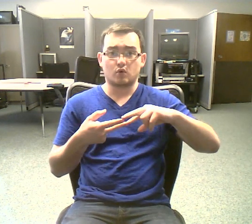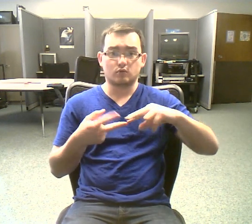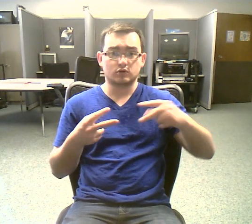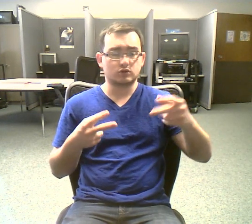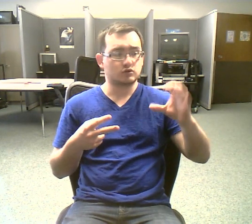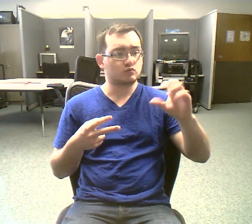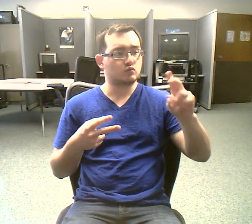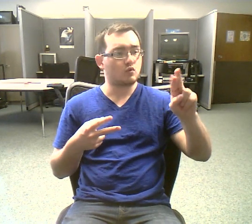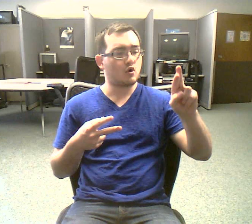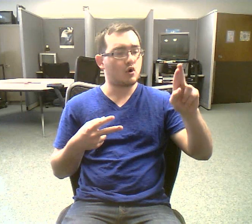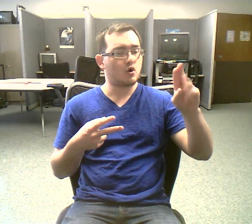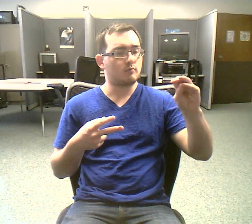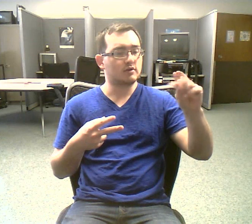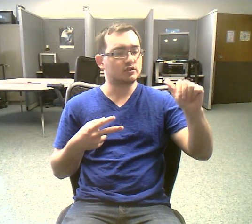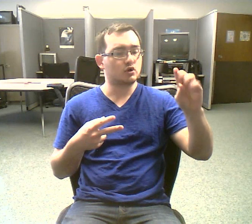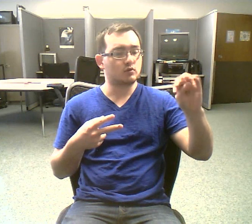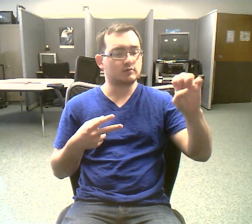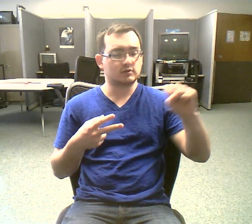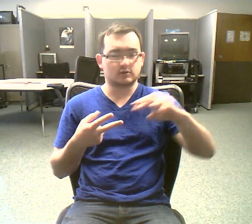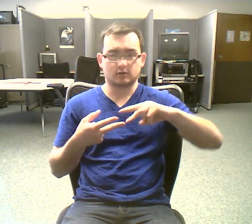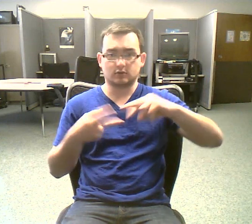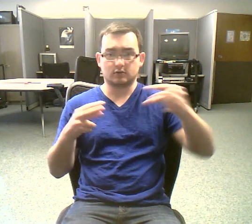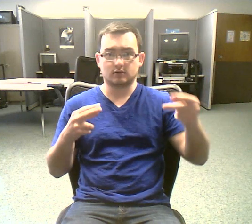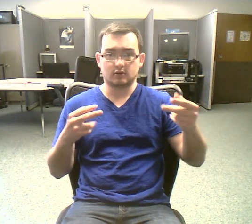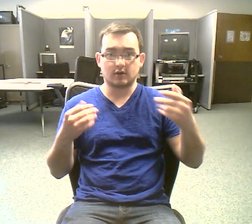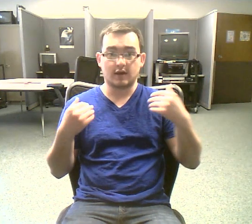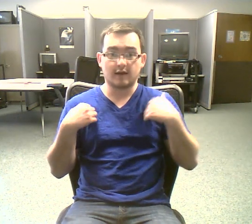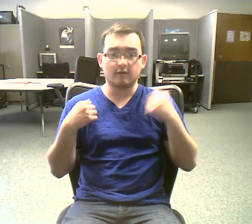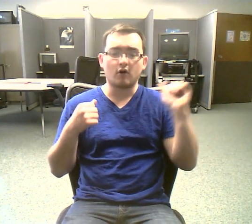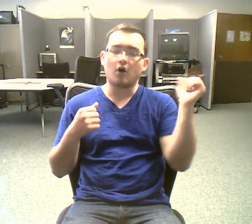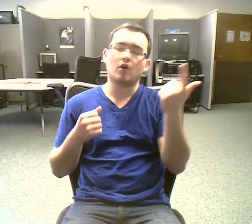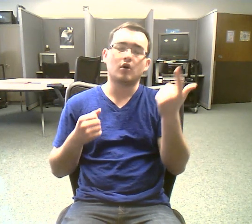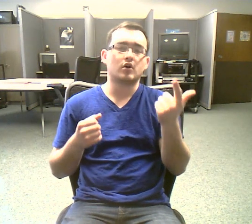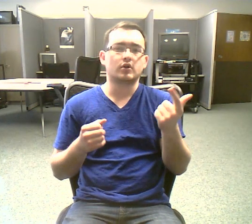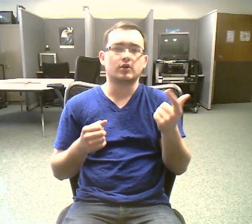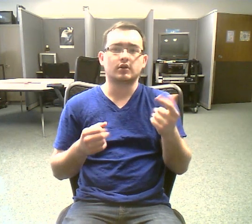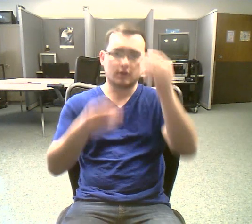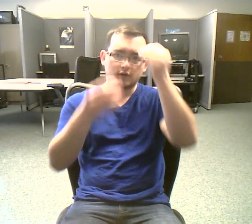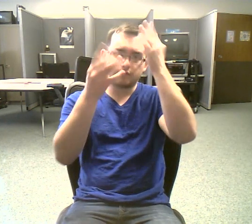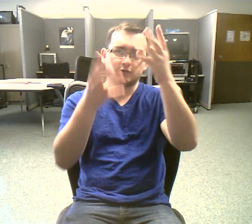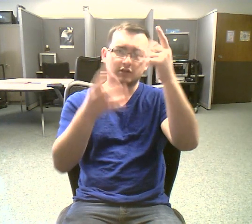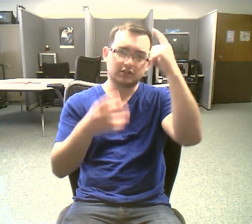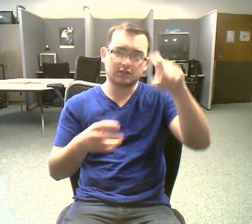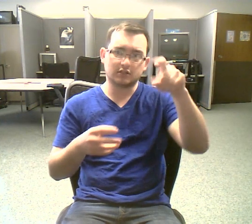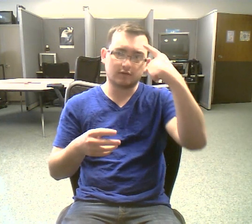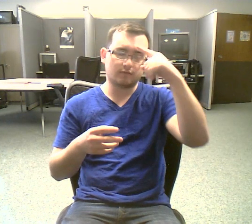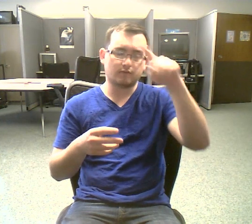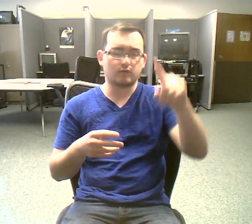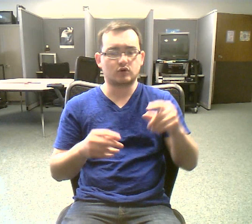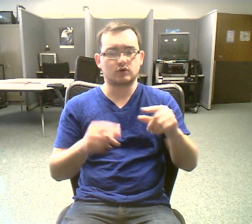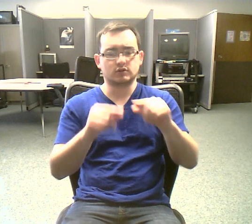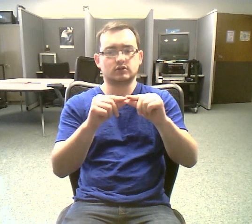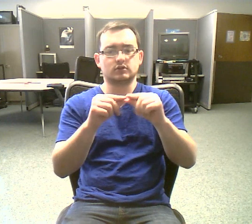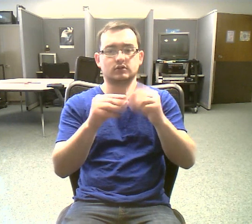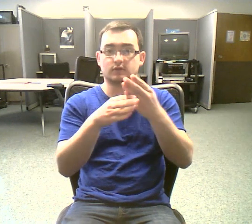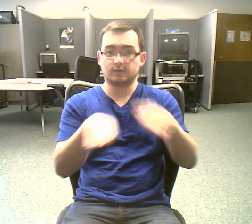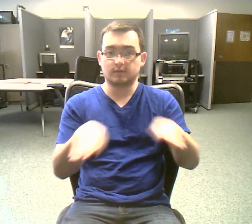information used to help the cell grow, thrive, and reproduce. Chromosomes are made up of DNA.